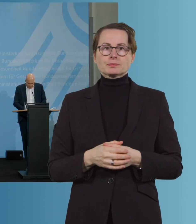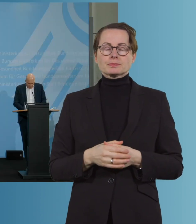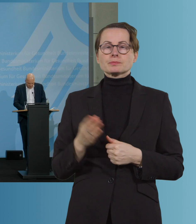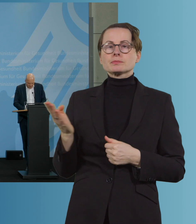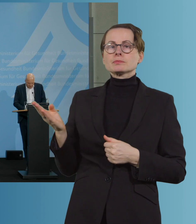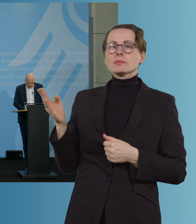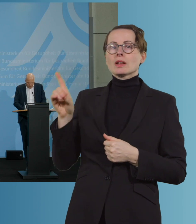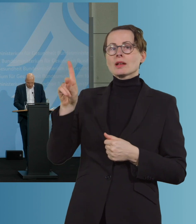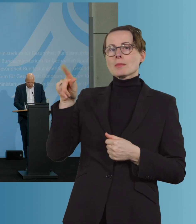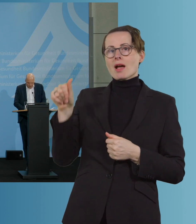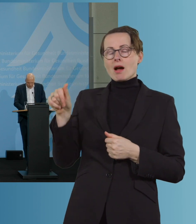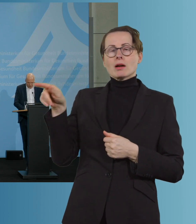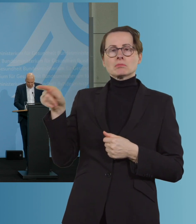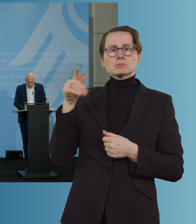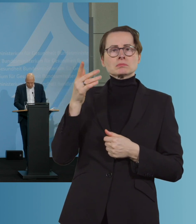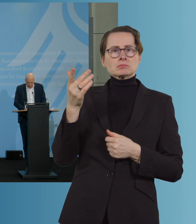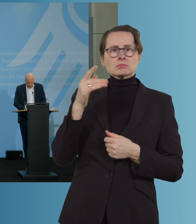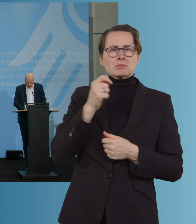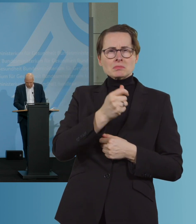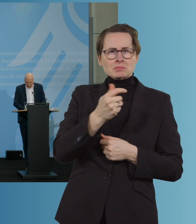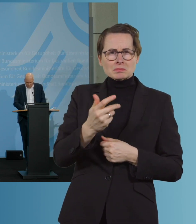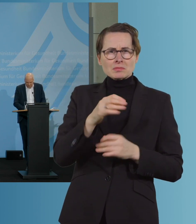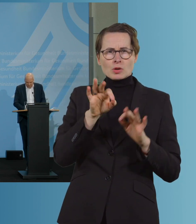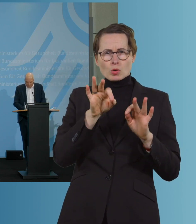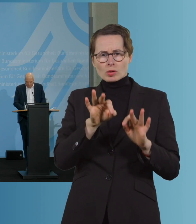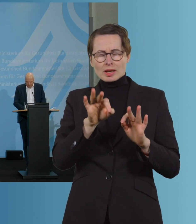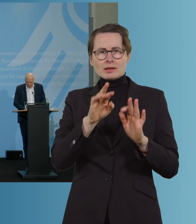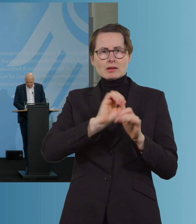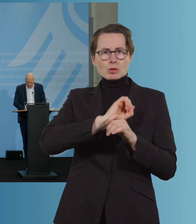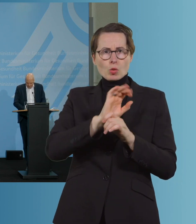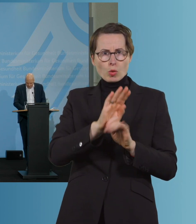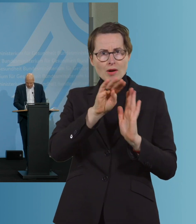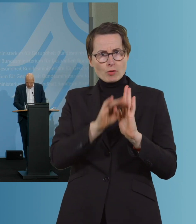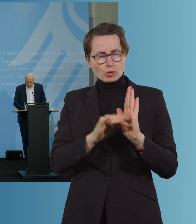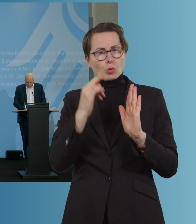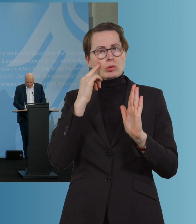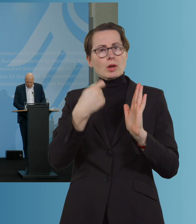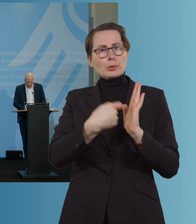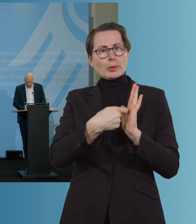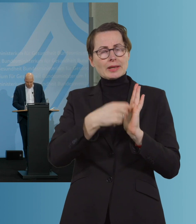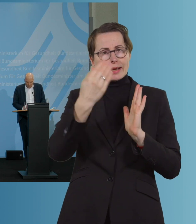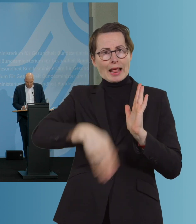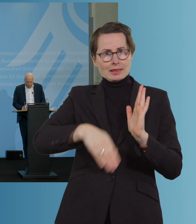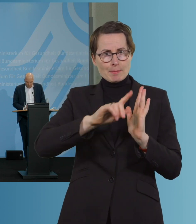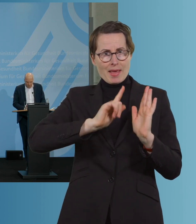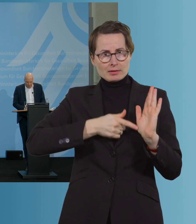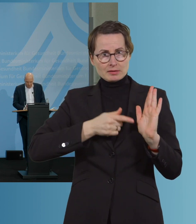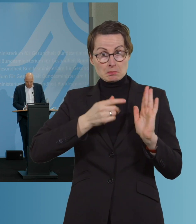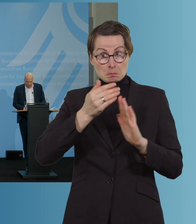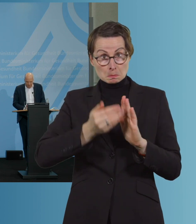dpa fragt, mehrere konkrete Corona-Verordnungen gelten nur bis Ende März. Planen Sie neue Regelungen, damit der Bundestag noch